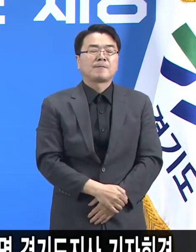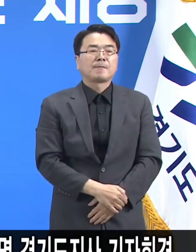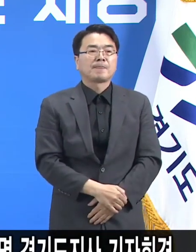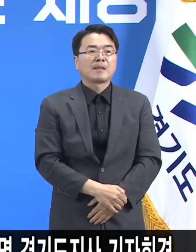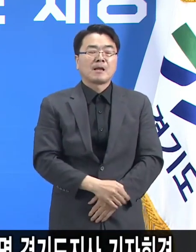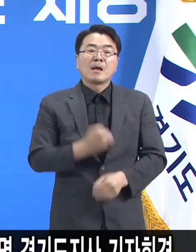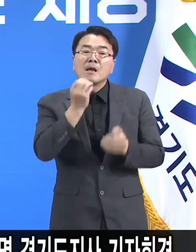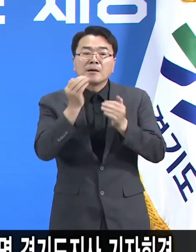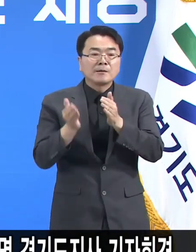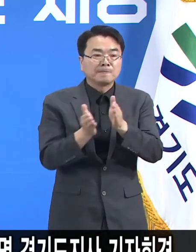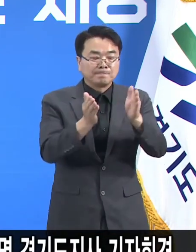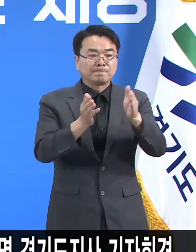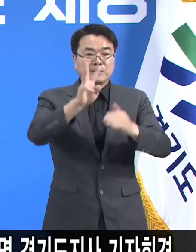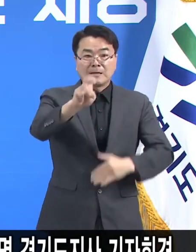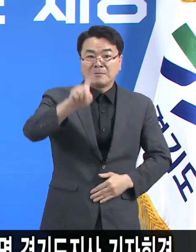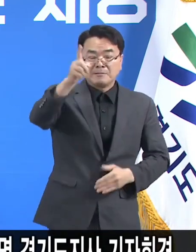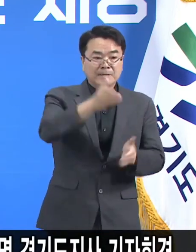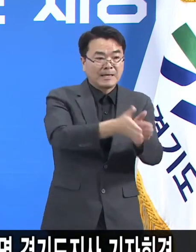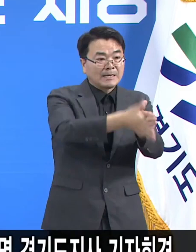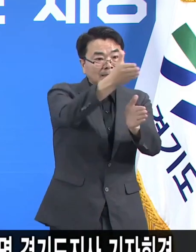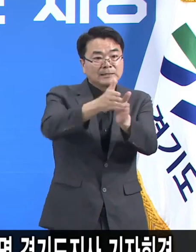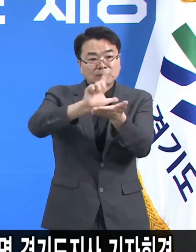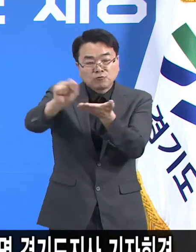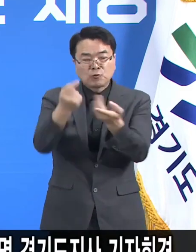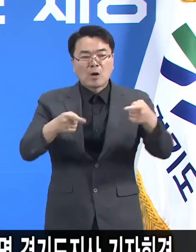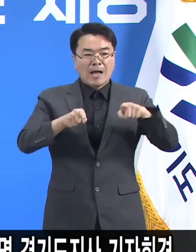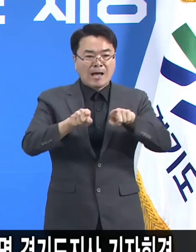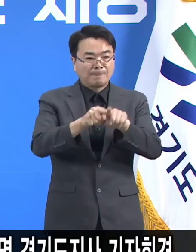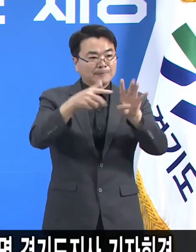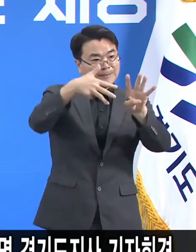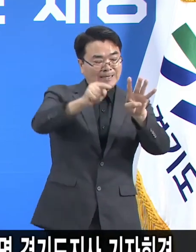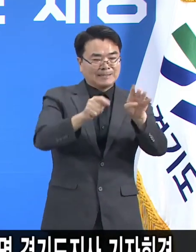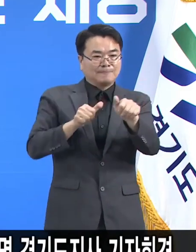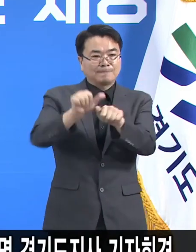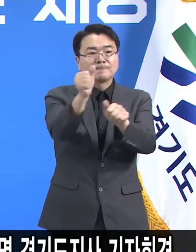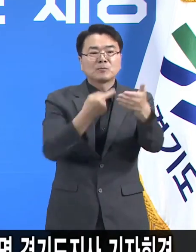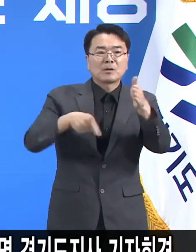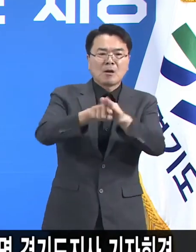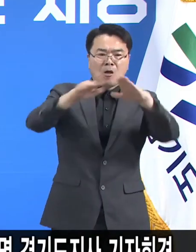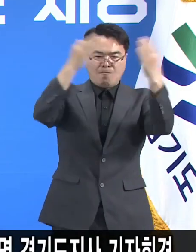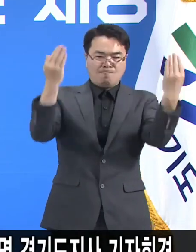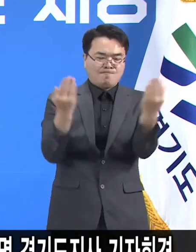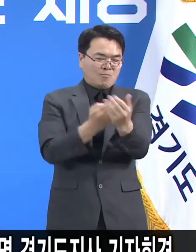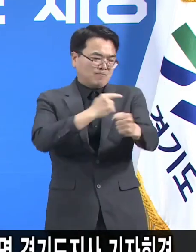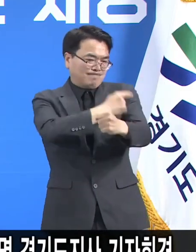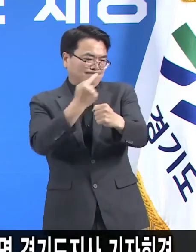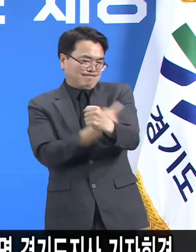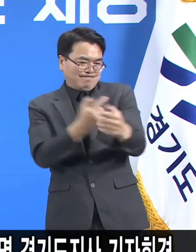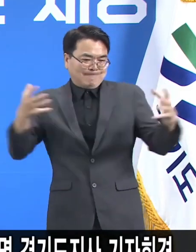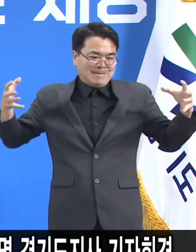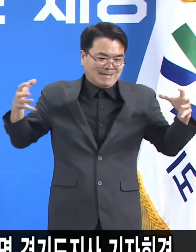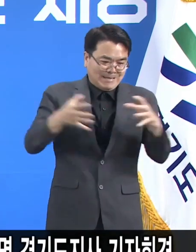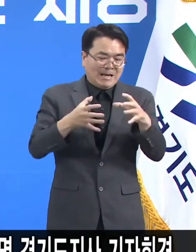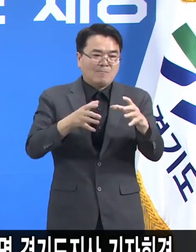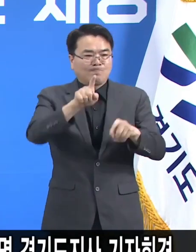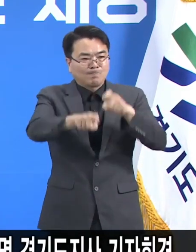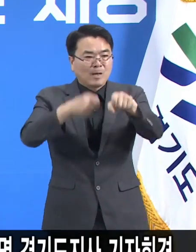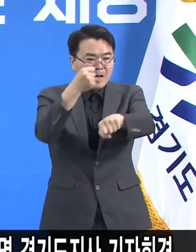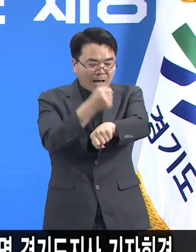우리 경기도는 31기 시군과 함께 4차 대유행 극복을 위해서 모든 역량을 총동원하겠습니다.